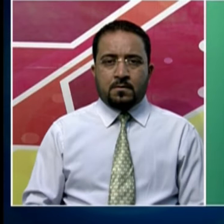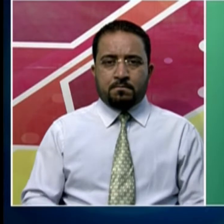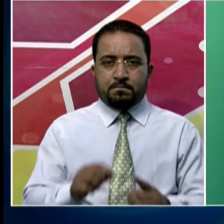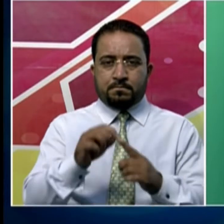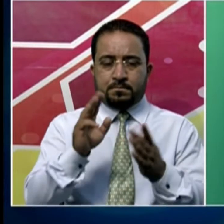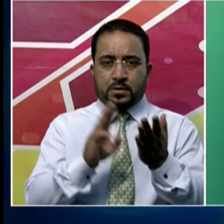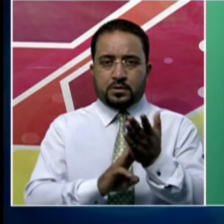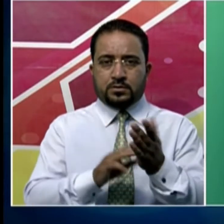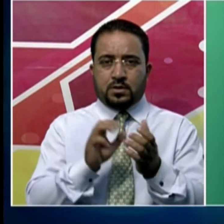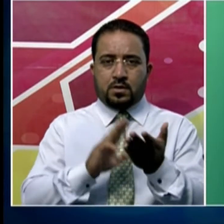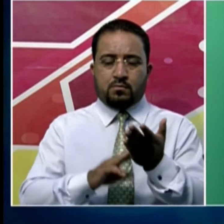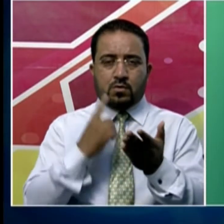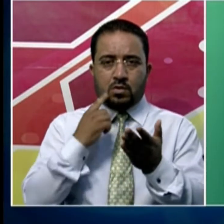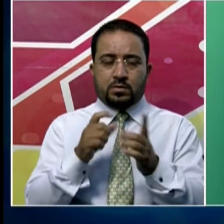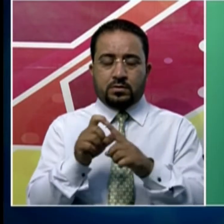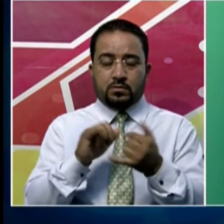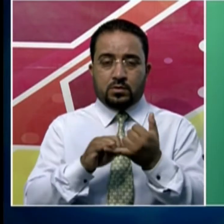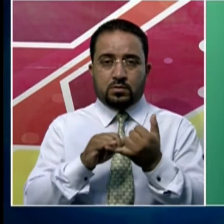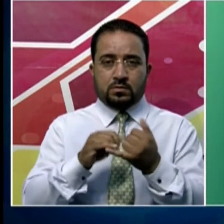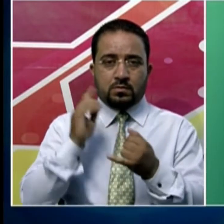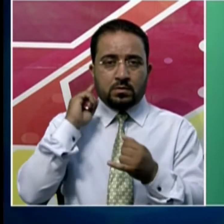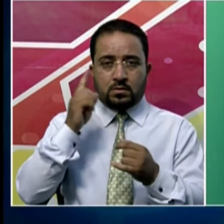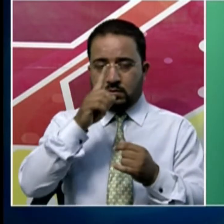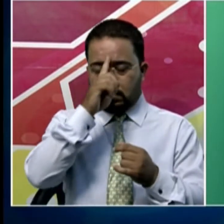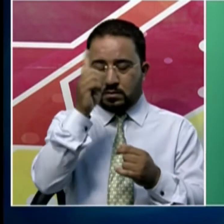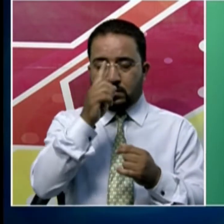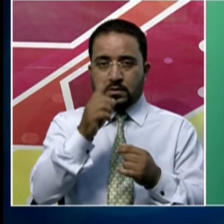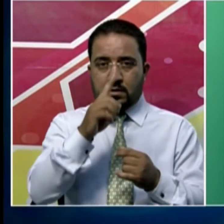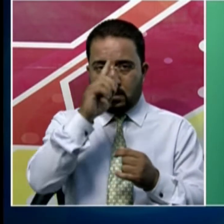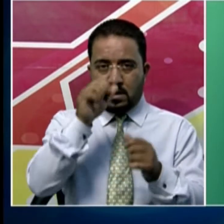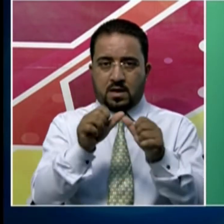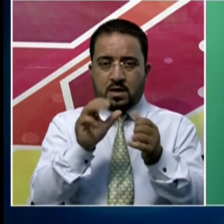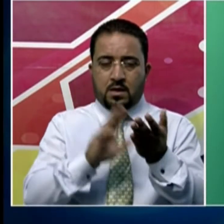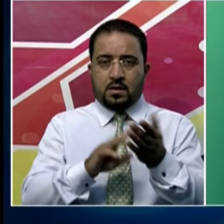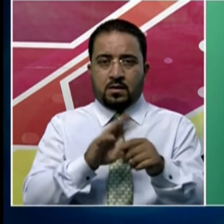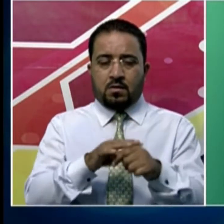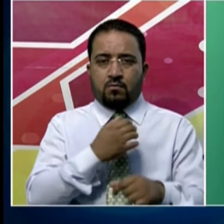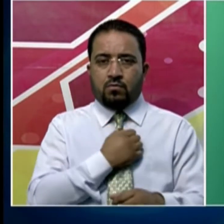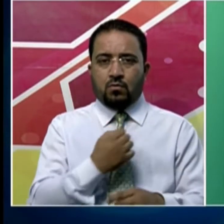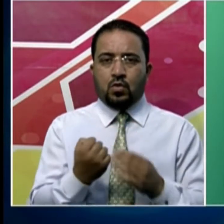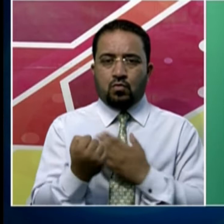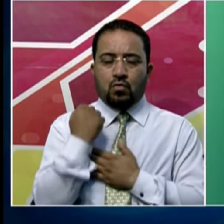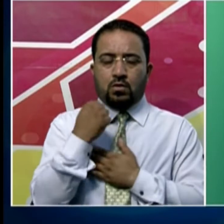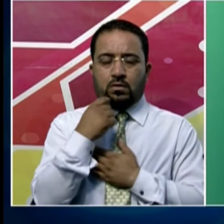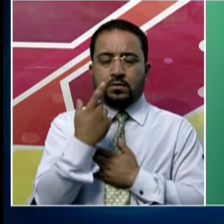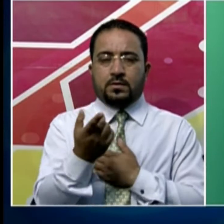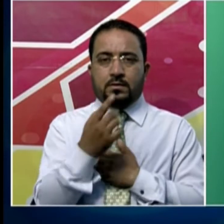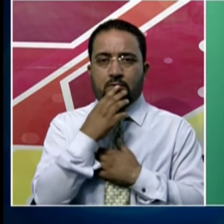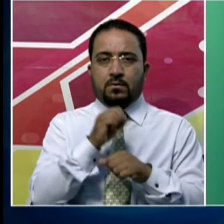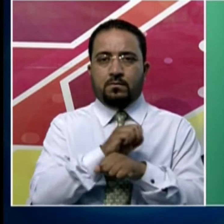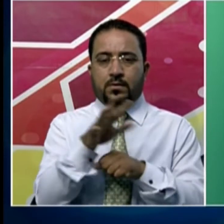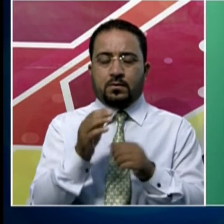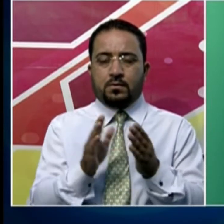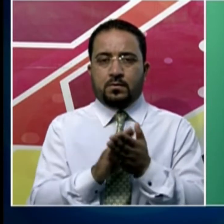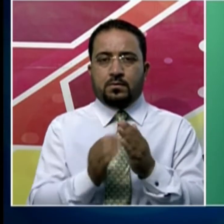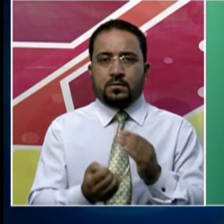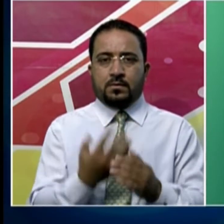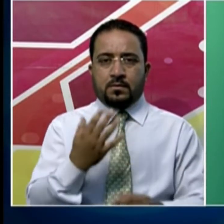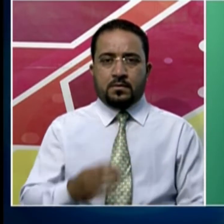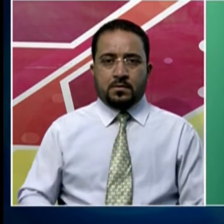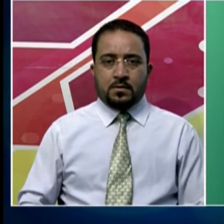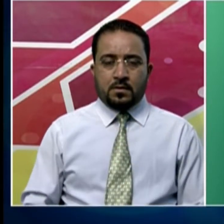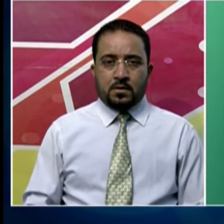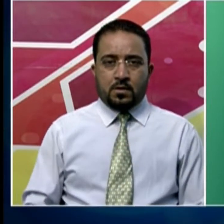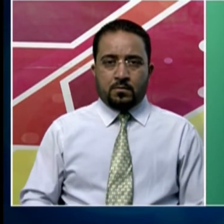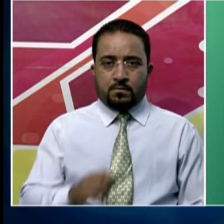وزیراعظم نرندر موڈی نے بھارت کی فوج اور اس کی دلیری کی تعریف کی ہے اور کہا